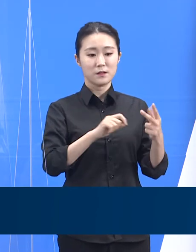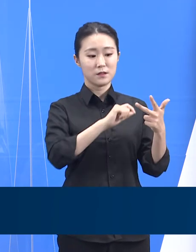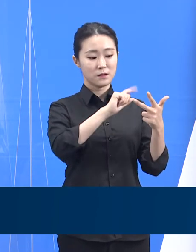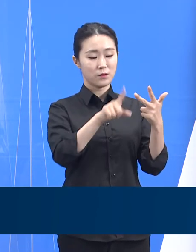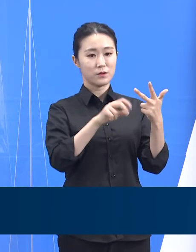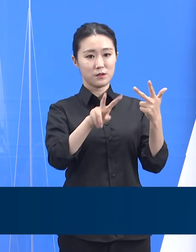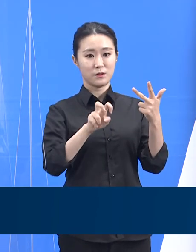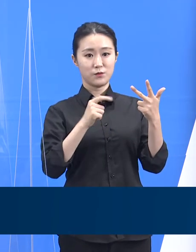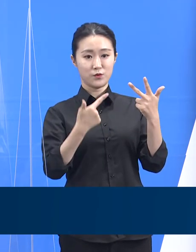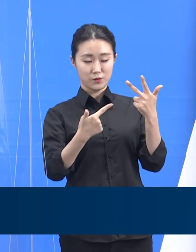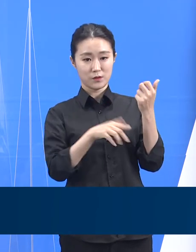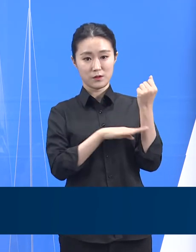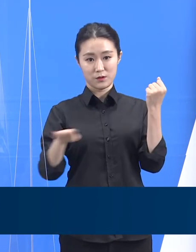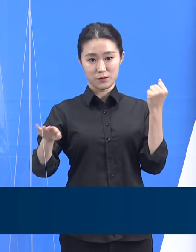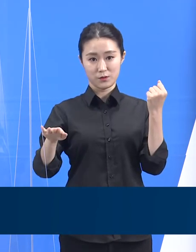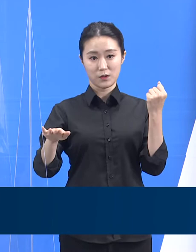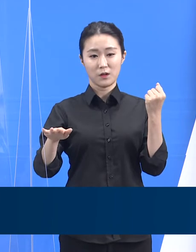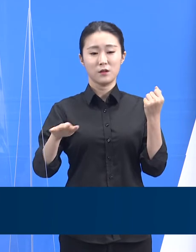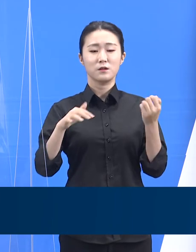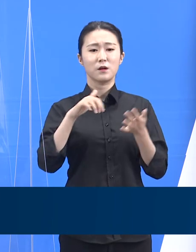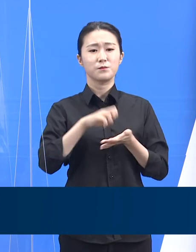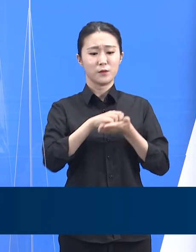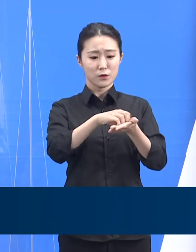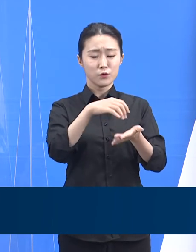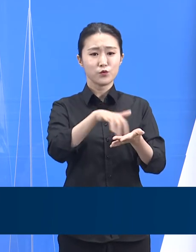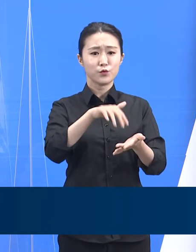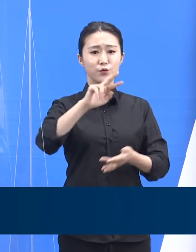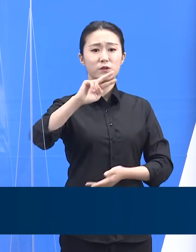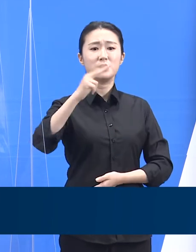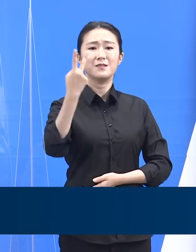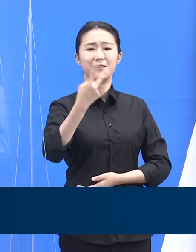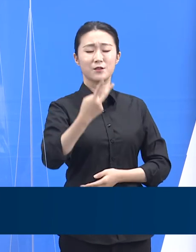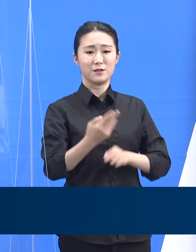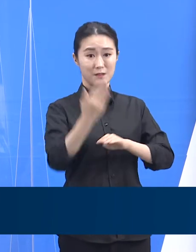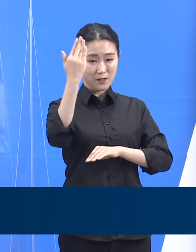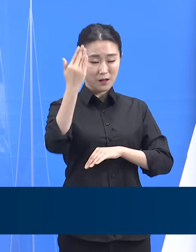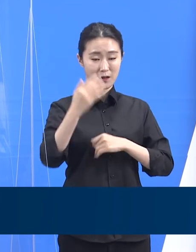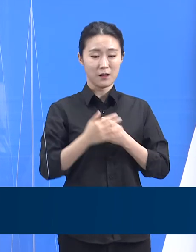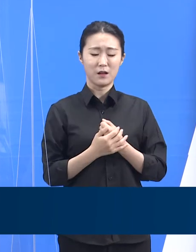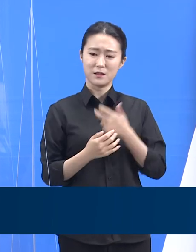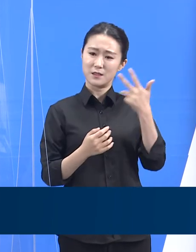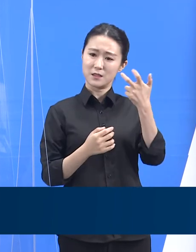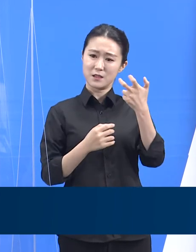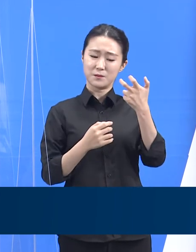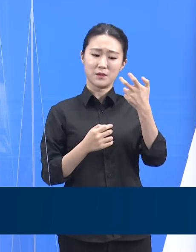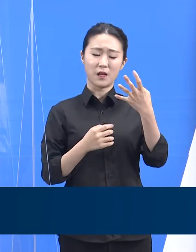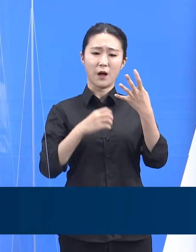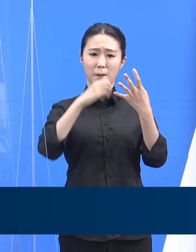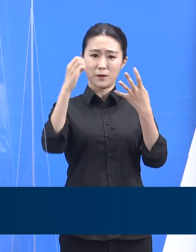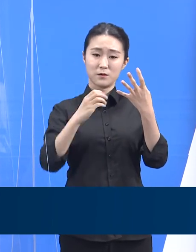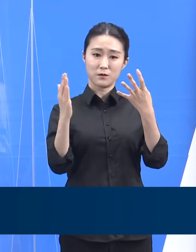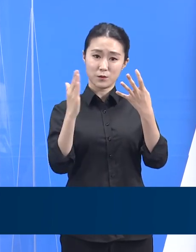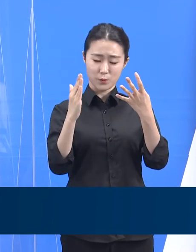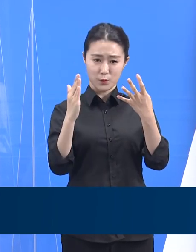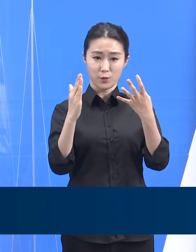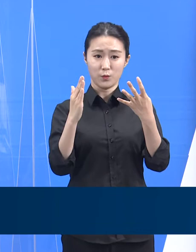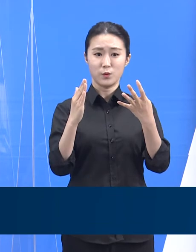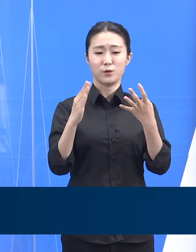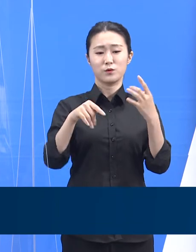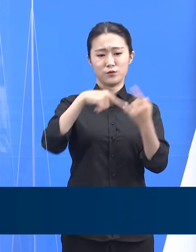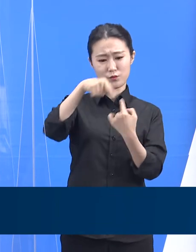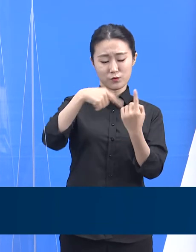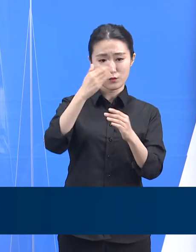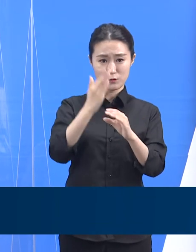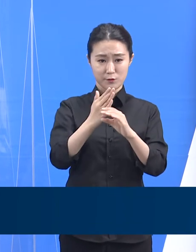기준 2099명이 입소해 현재 가동률은 78.4%입니다. 최근 확진자 증가서를